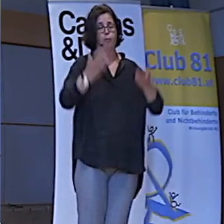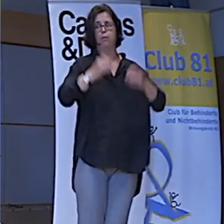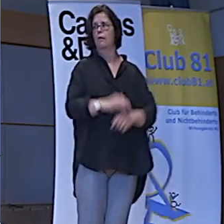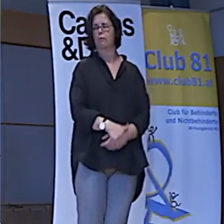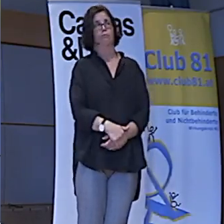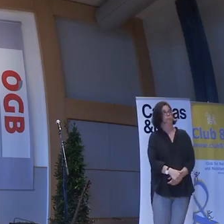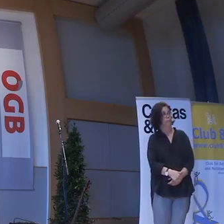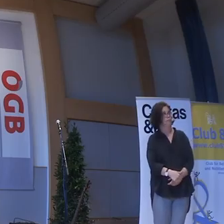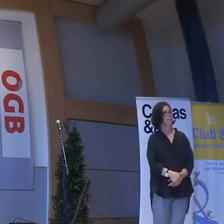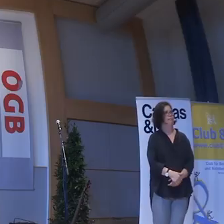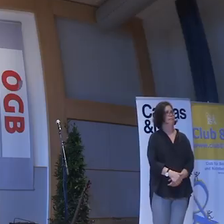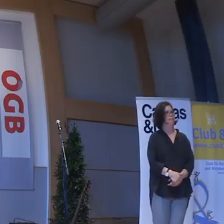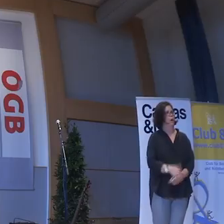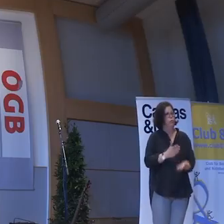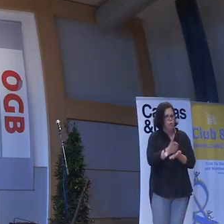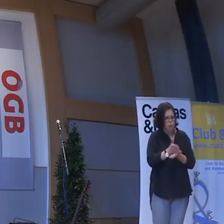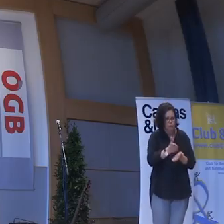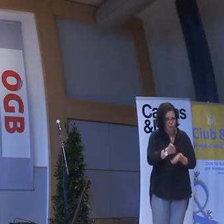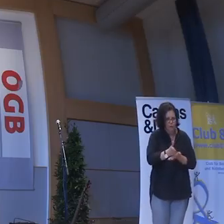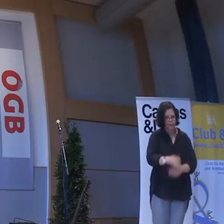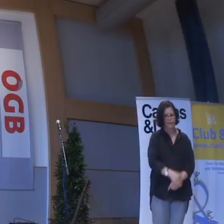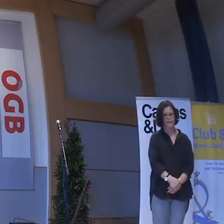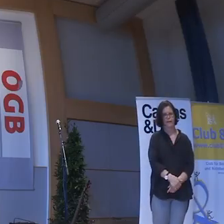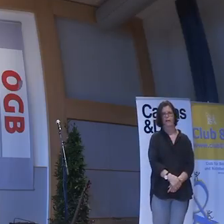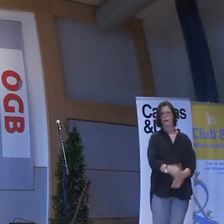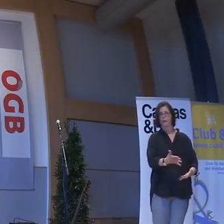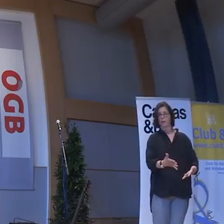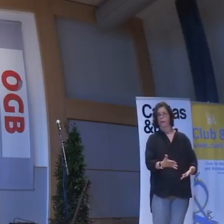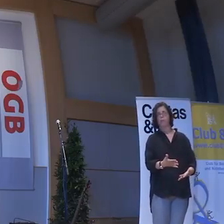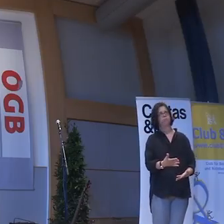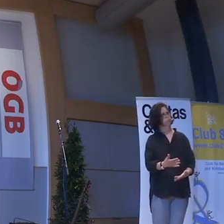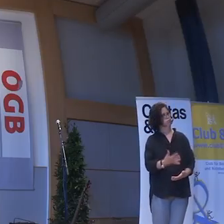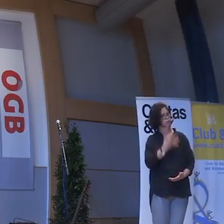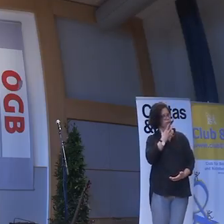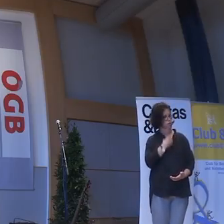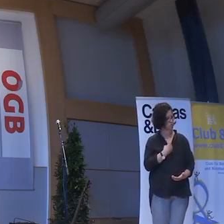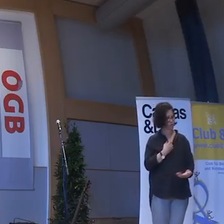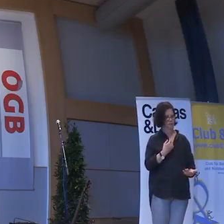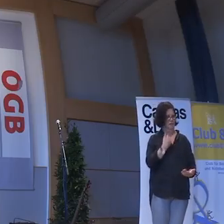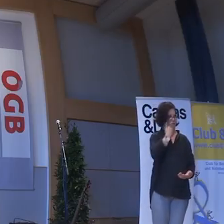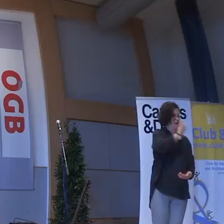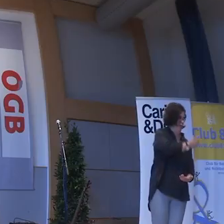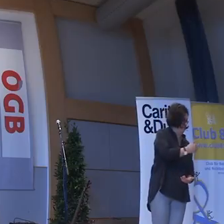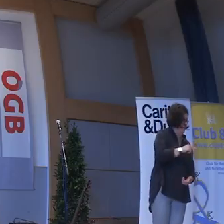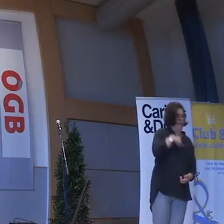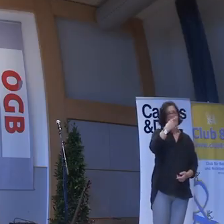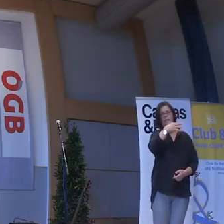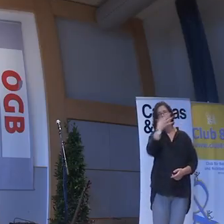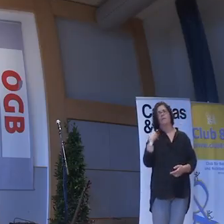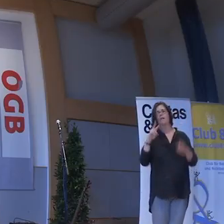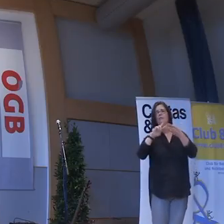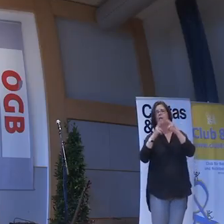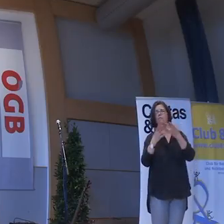zwei, drei. Hopp. Die ganze Zeit. Er ist immer frustrierter. Er geht nach Hause. Nein. Nächsten Tag treffen sie sich wieder.